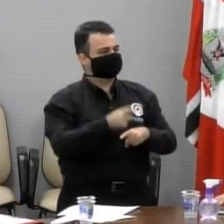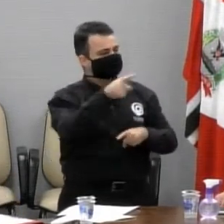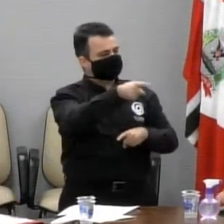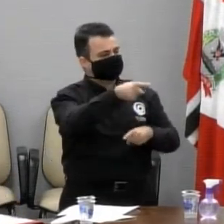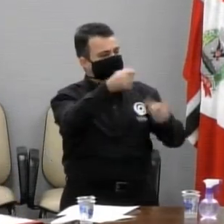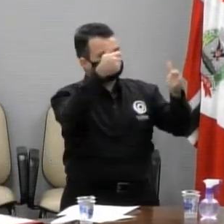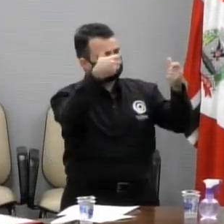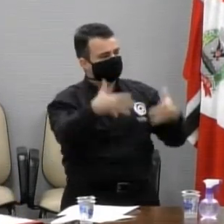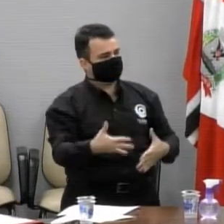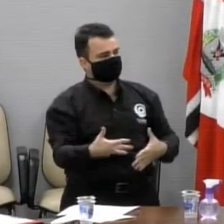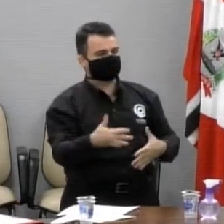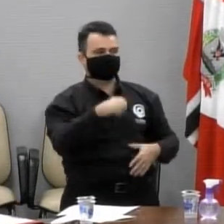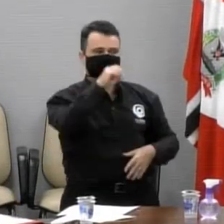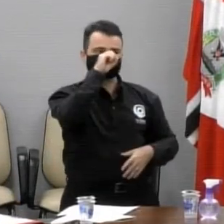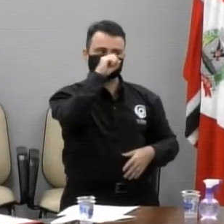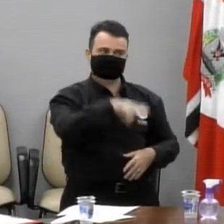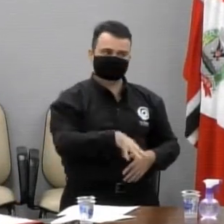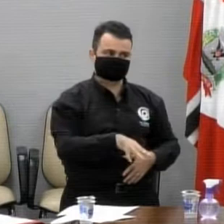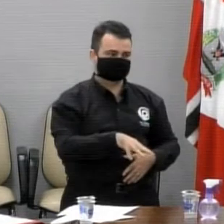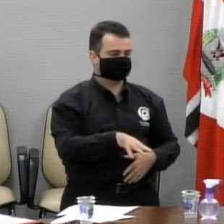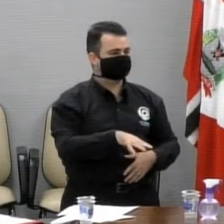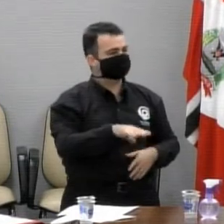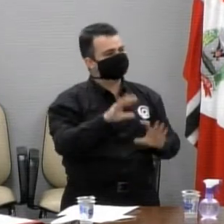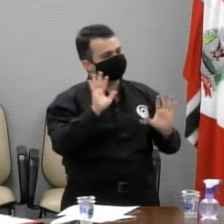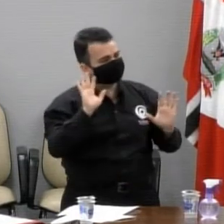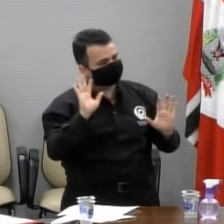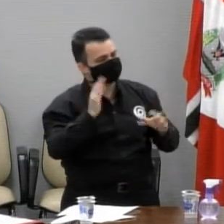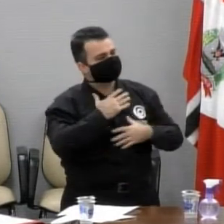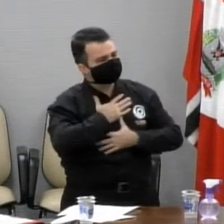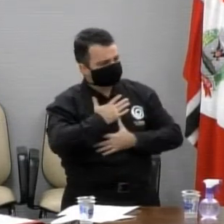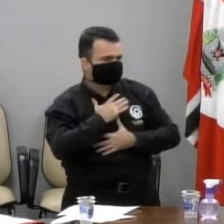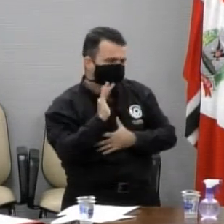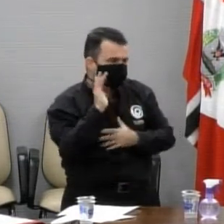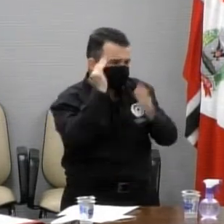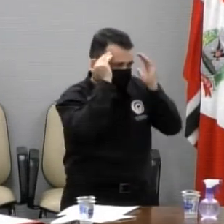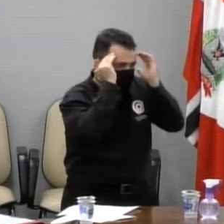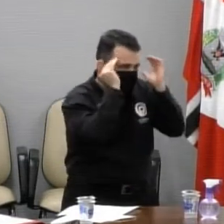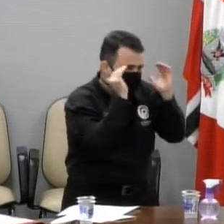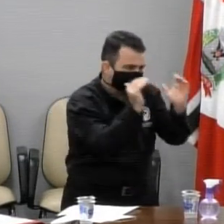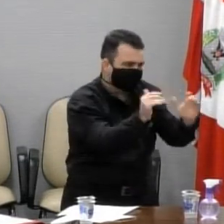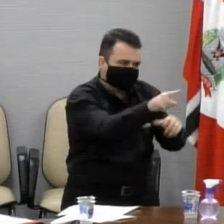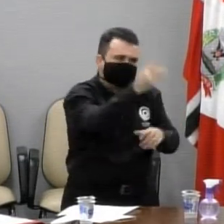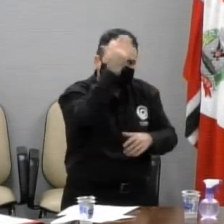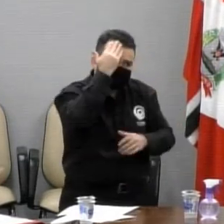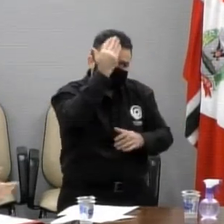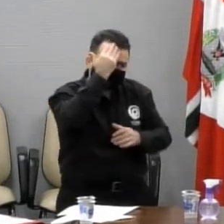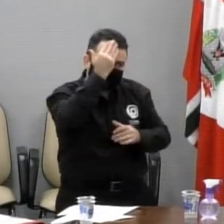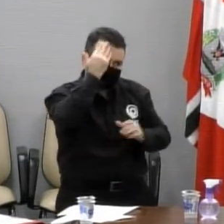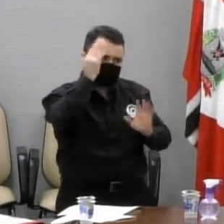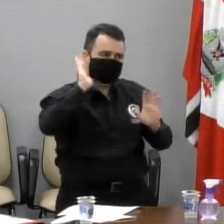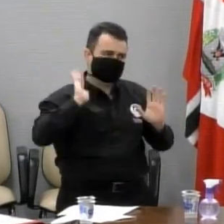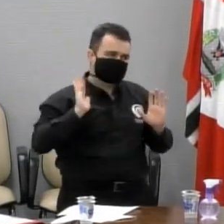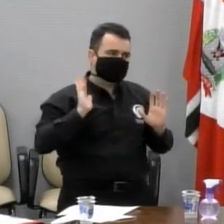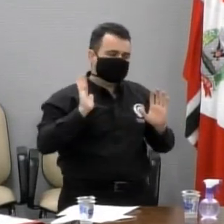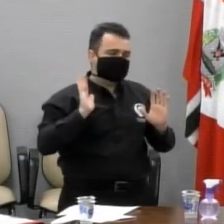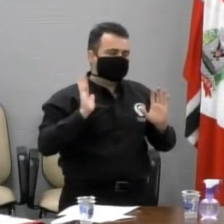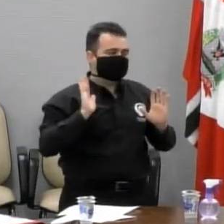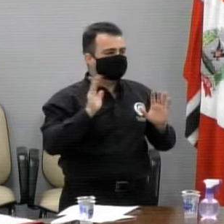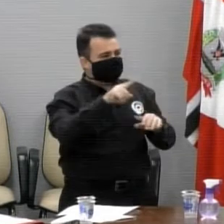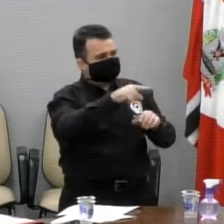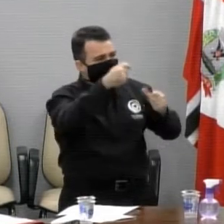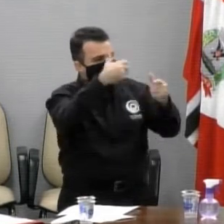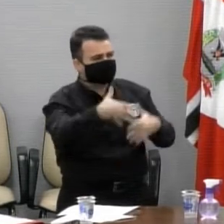como foi externada a opinião. Então, Padre, com todo o carinho que nutro pelo Senhor, o Senhor sabe disso, desta vez